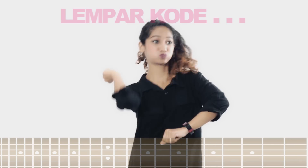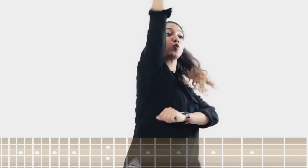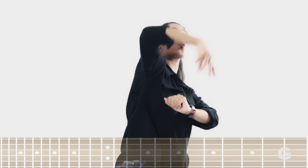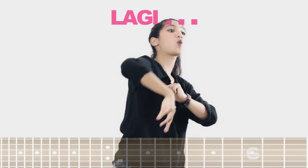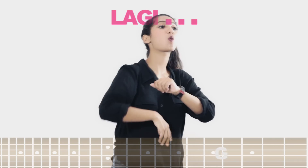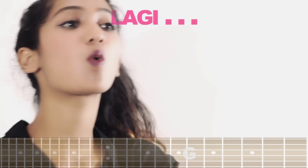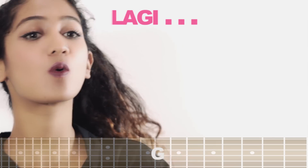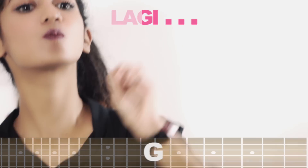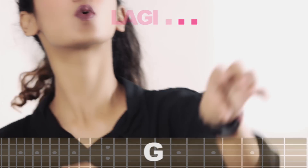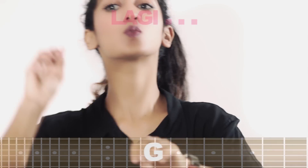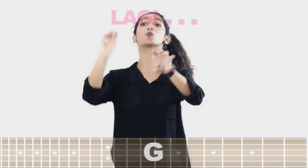Lempar Lagi